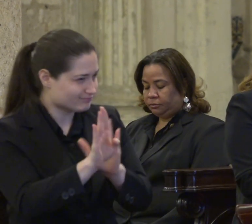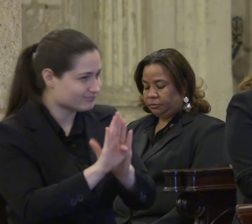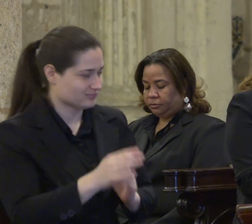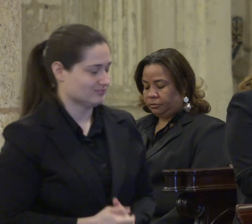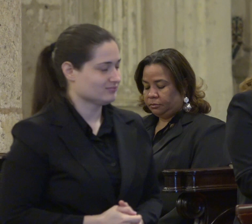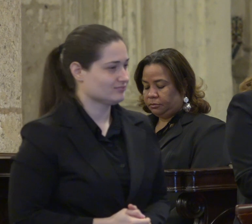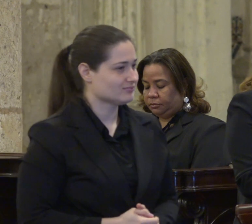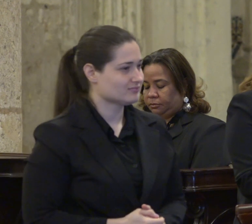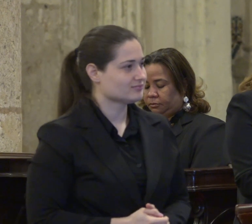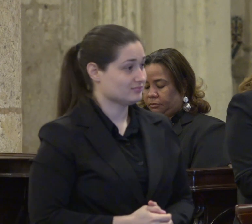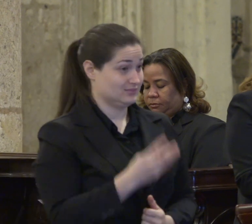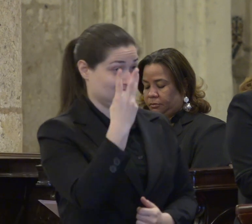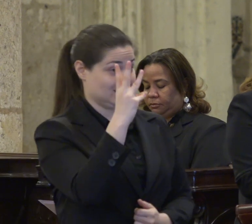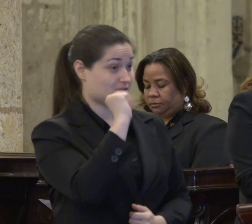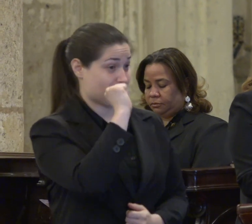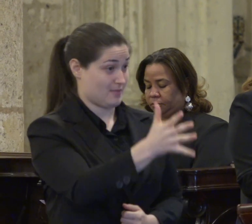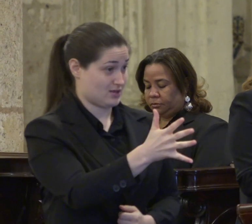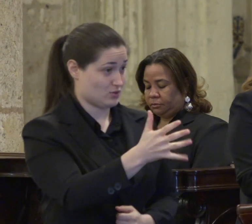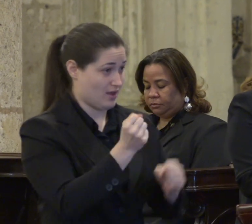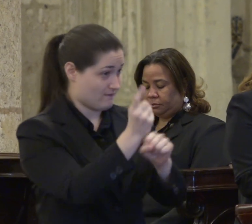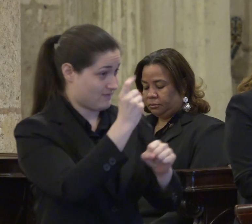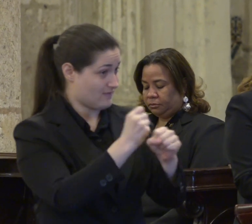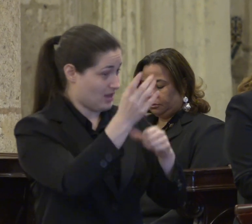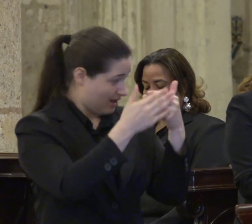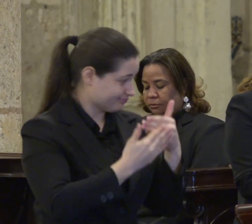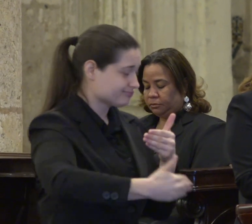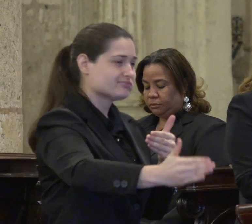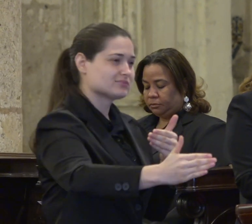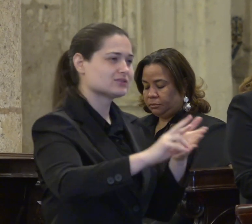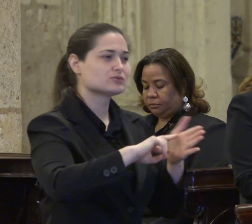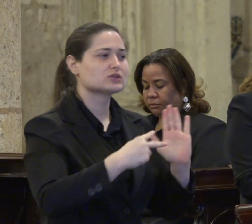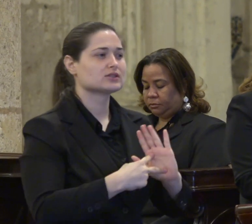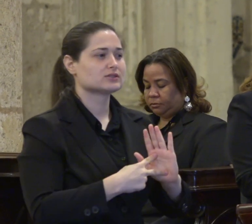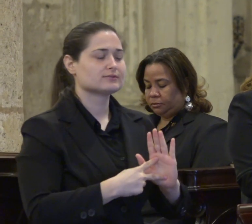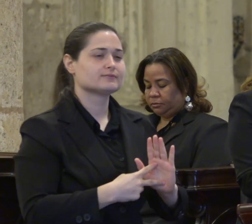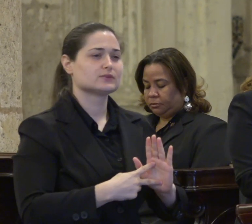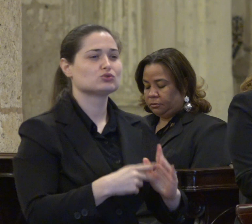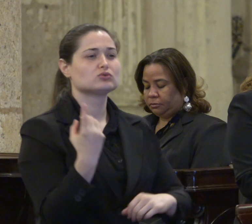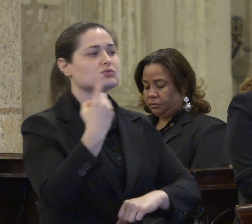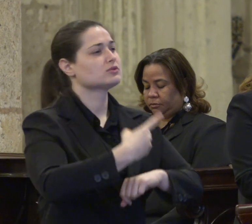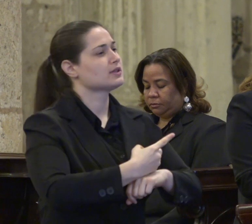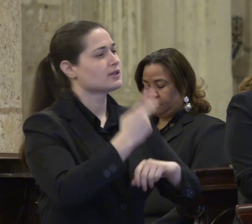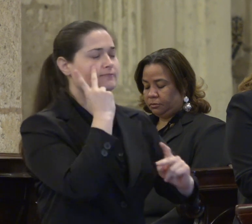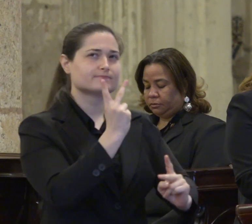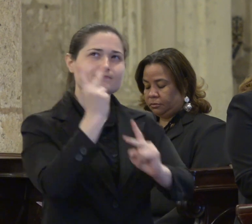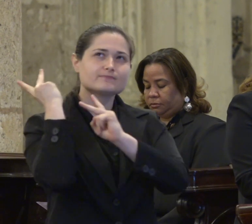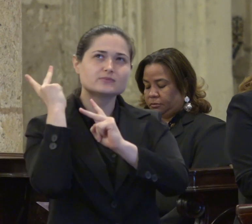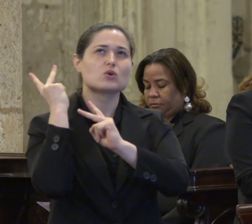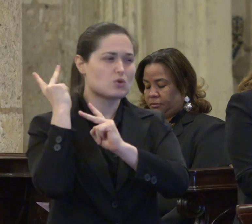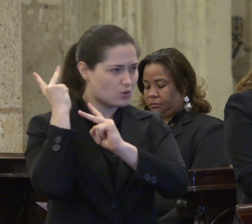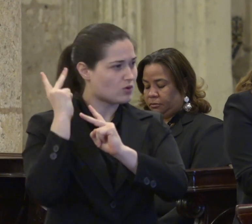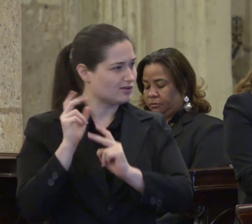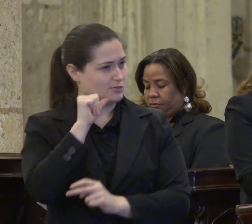convertir el 16 de mayo de cada año en un momento de reafirmación del compromiso por